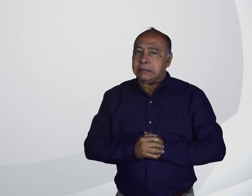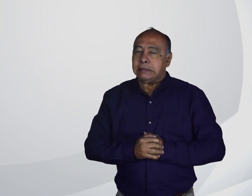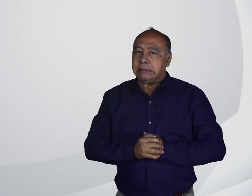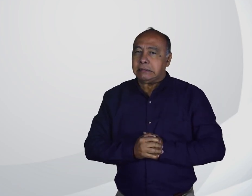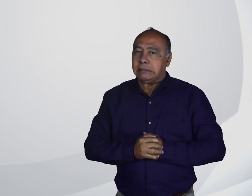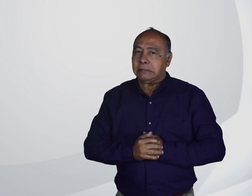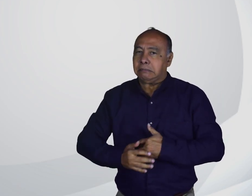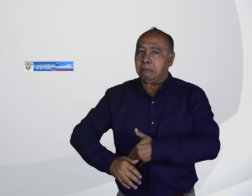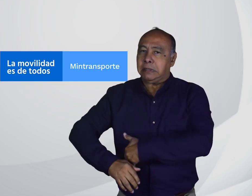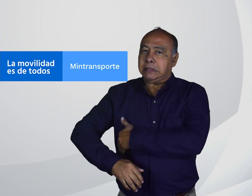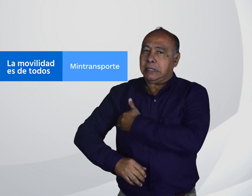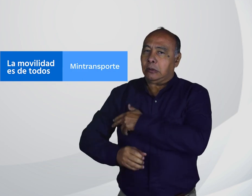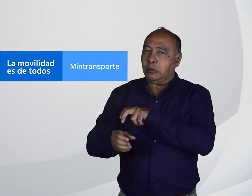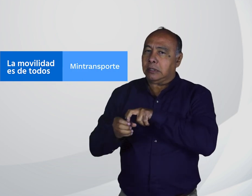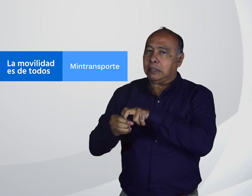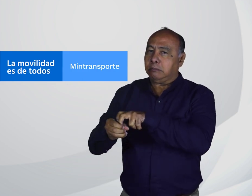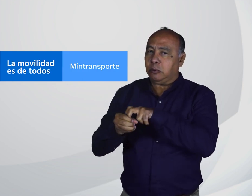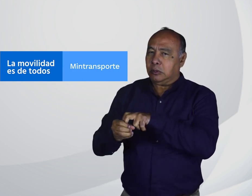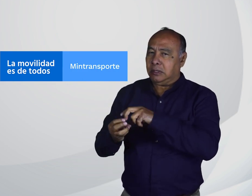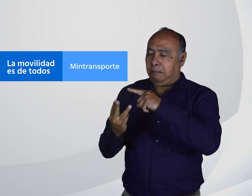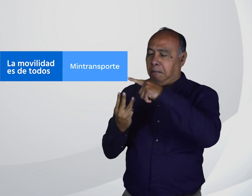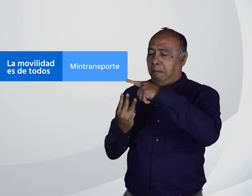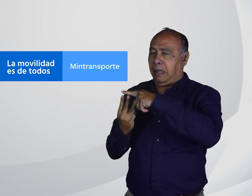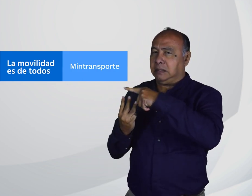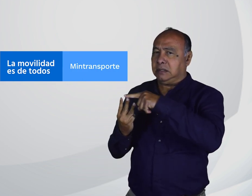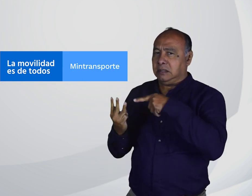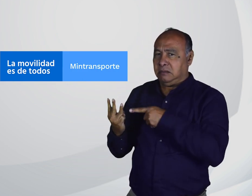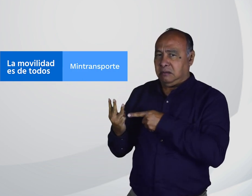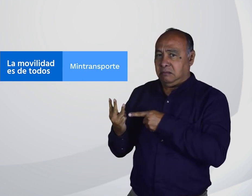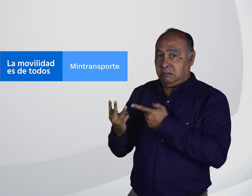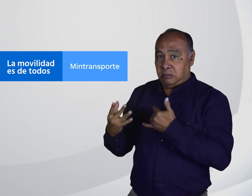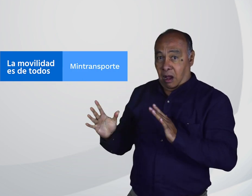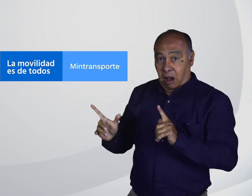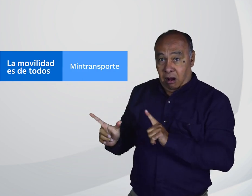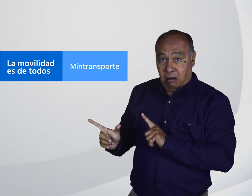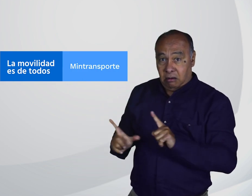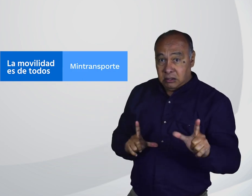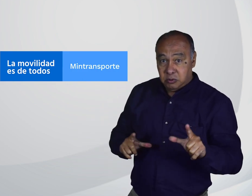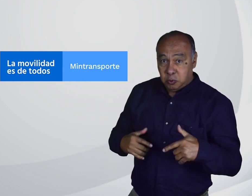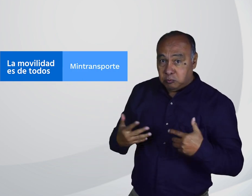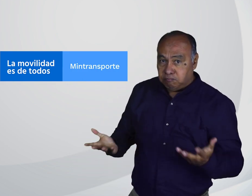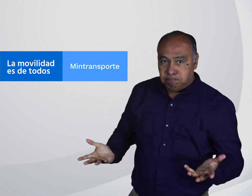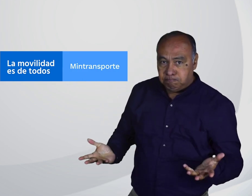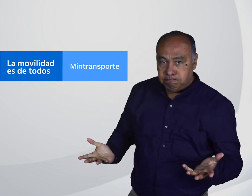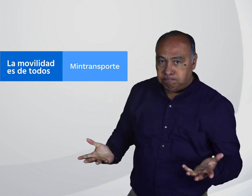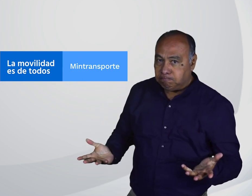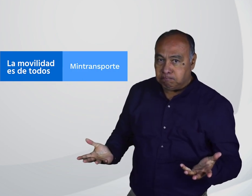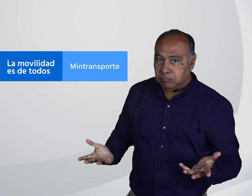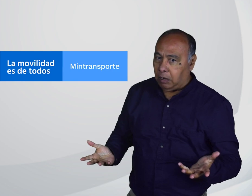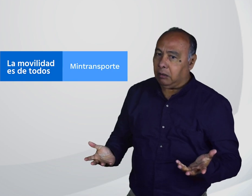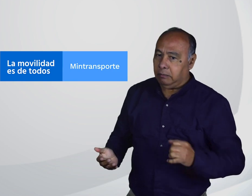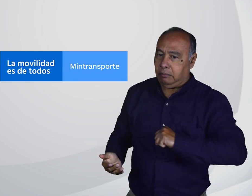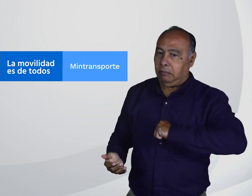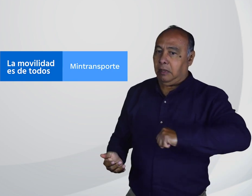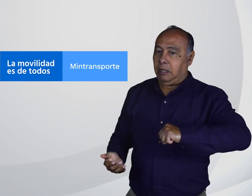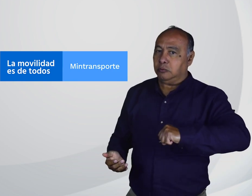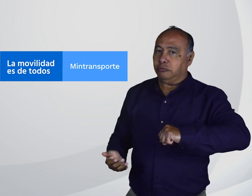Como el que se ha vulnerado por parte del Ministerio de Transporte para permitirnos acceder a nuestra licencia de